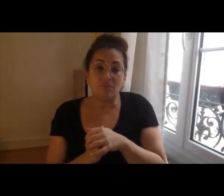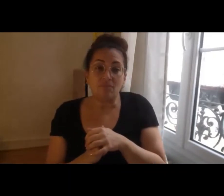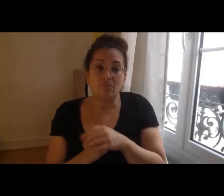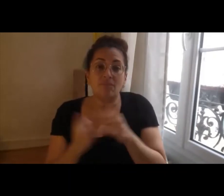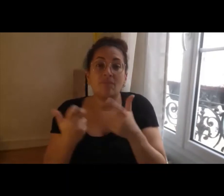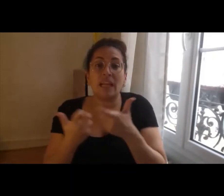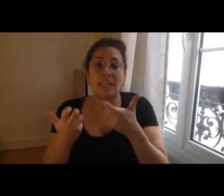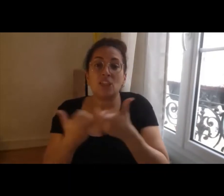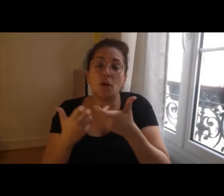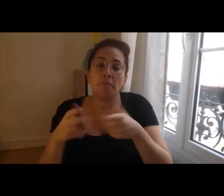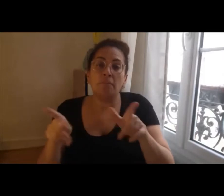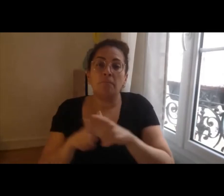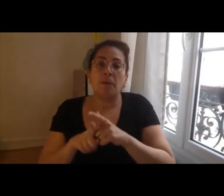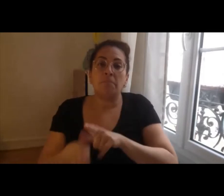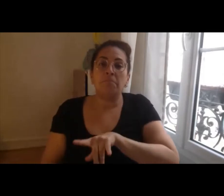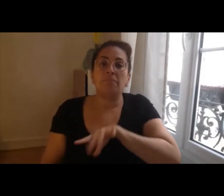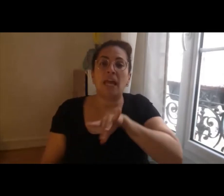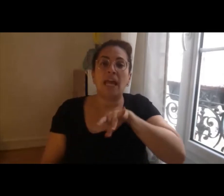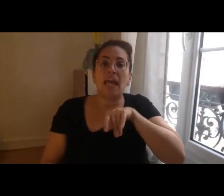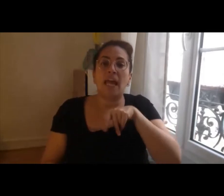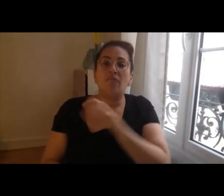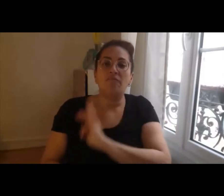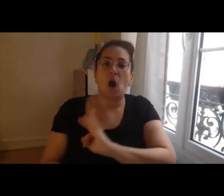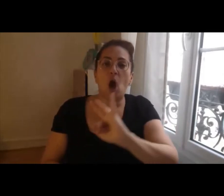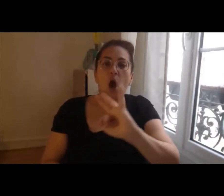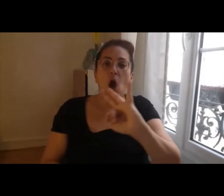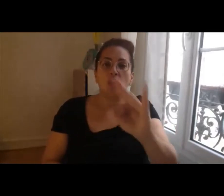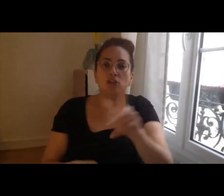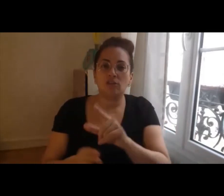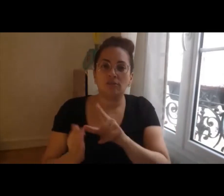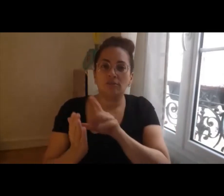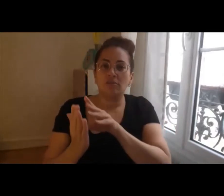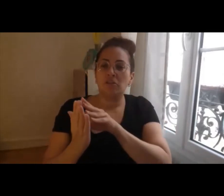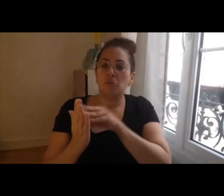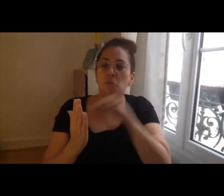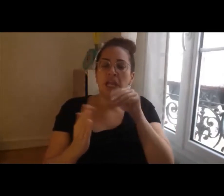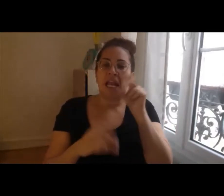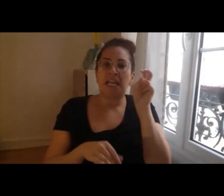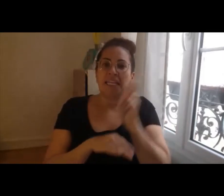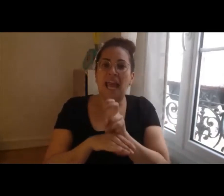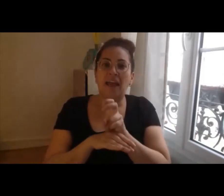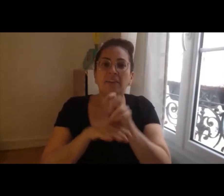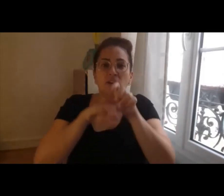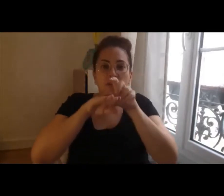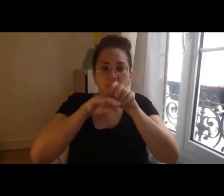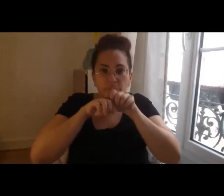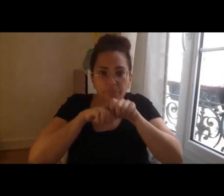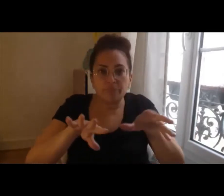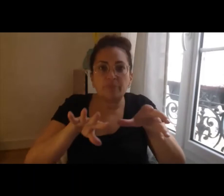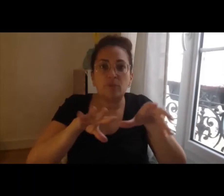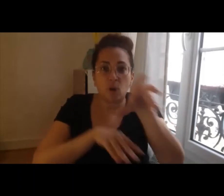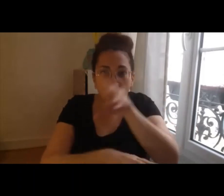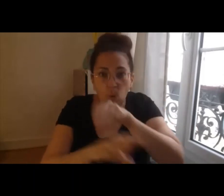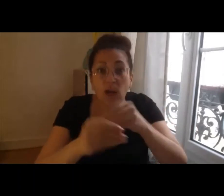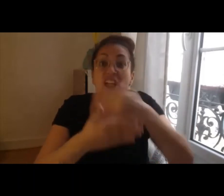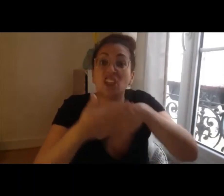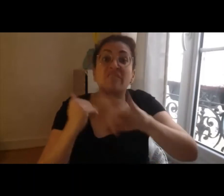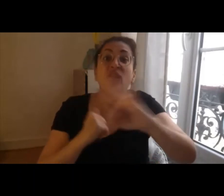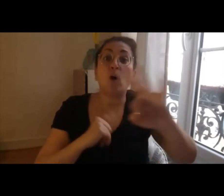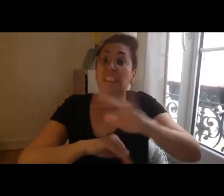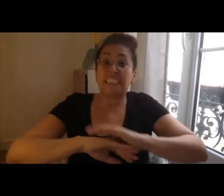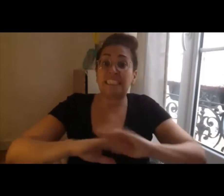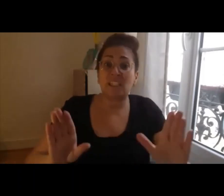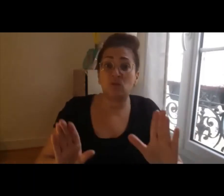-français qui a bien sûr ses avantages mais peut aussi avoir ses inconvénients et donc comme ça avec cette ouverture